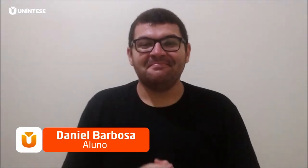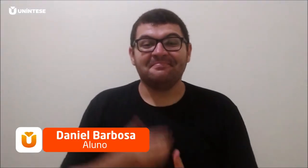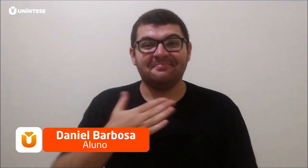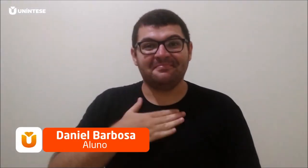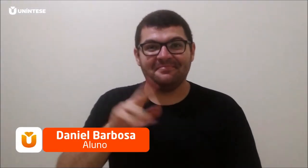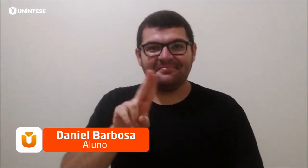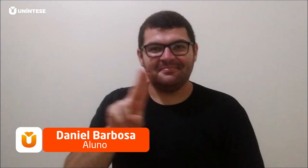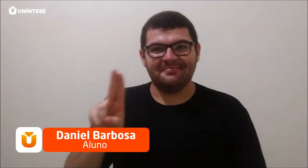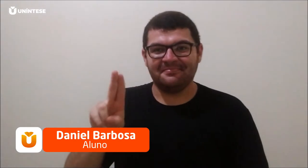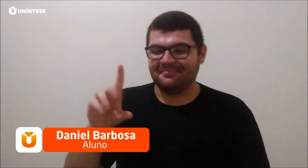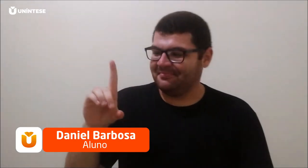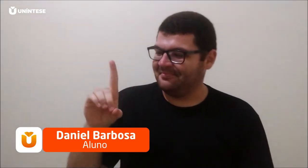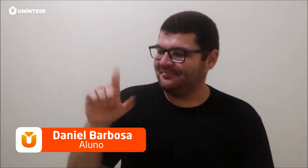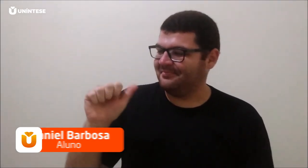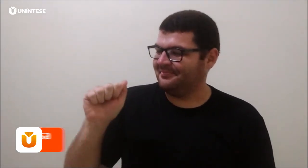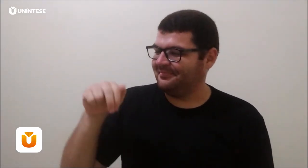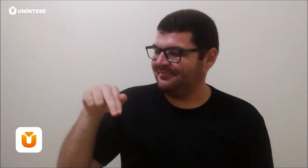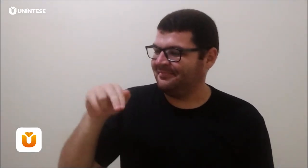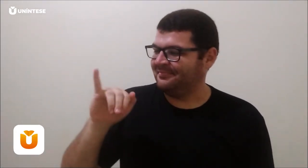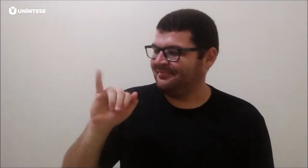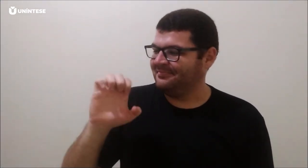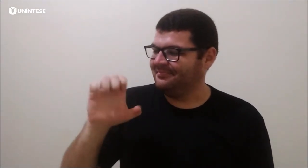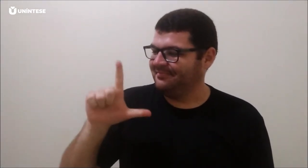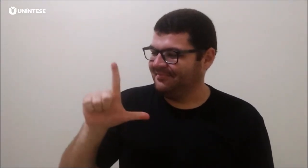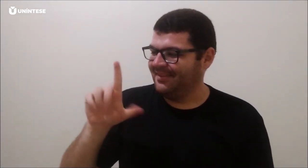Sou Daniel Barbosa e este é o meu sinal visual.